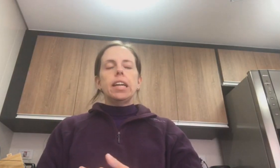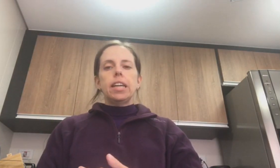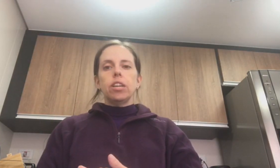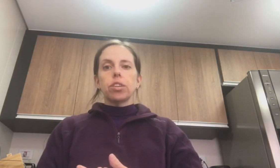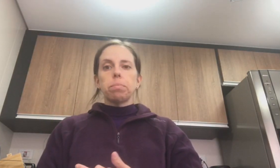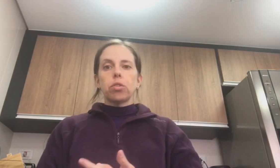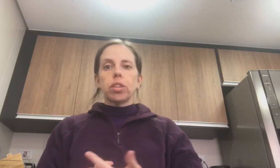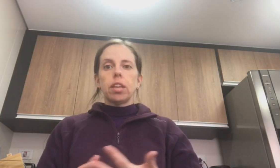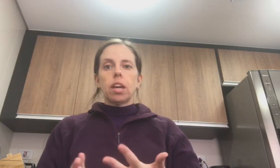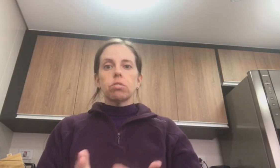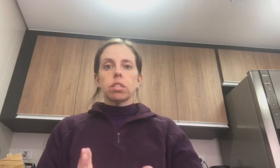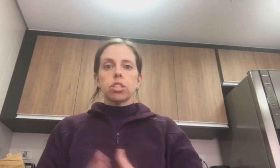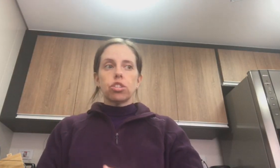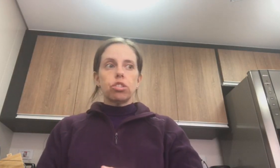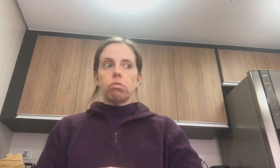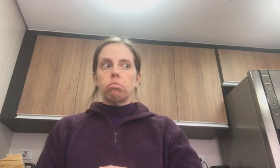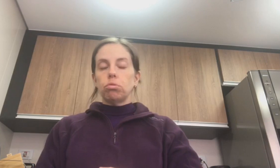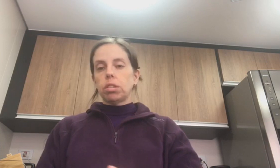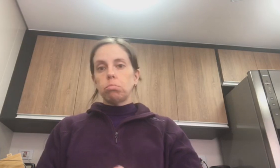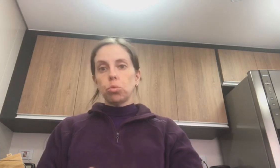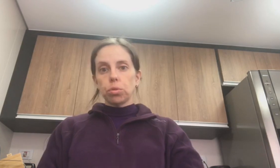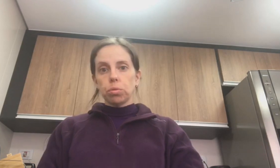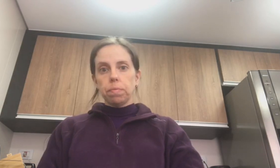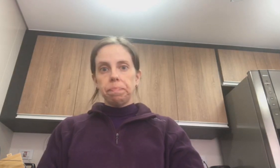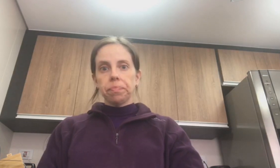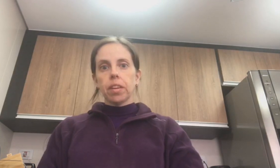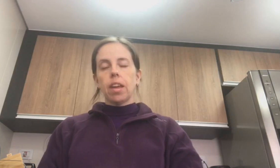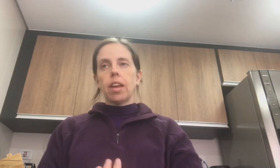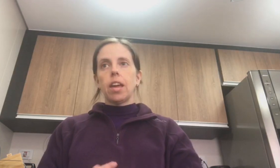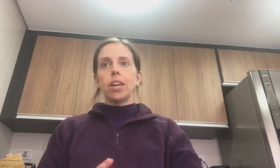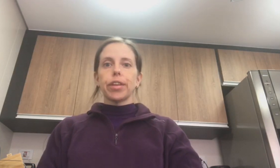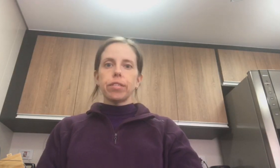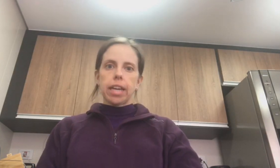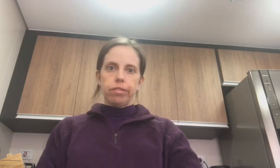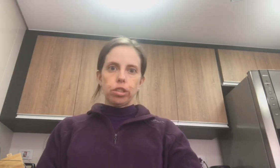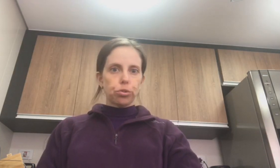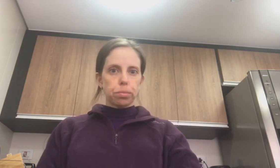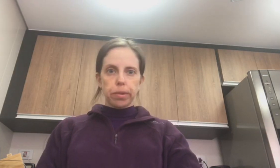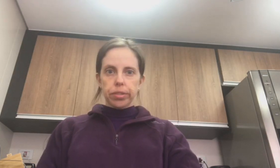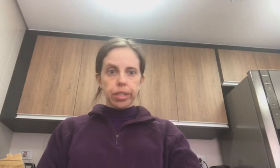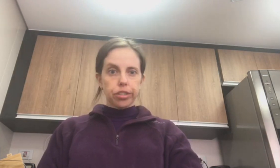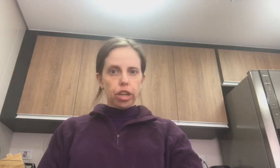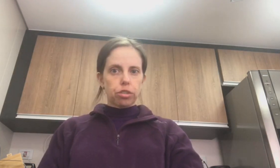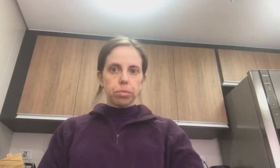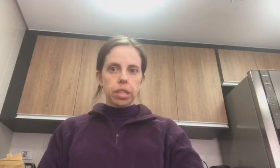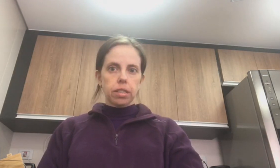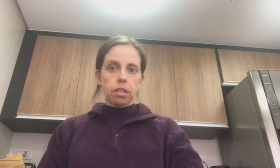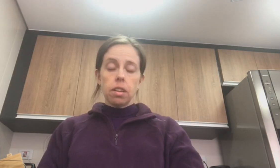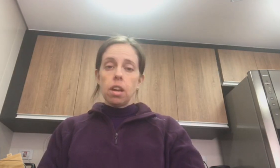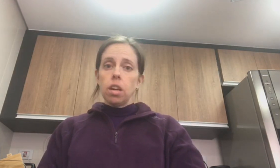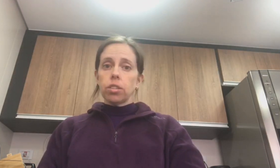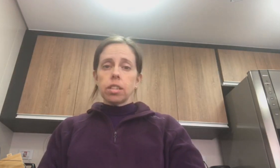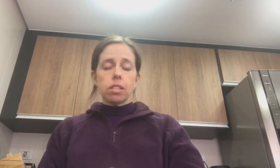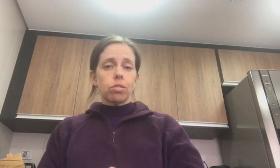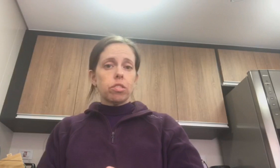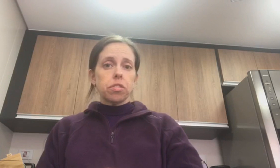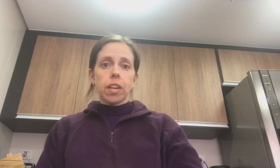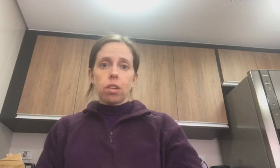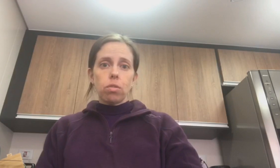Eu já empacotei as coisas que a gente não usa muito. Eu tava gravando tudo pra vocês de área de mudança. Só que assim, os vídeos ficaram